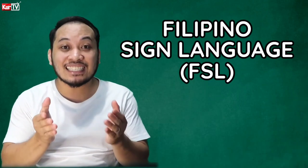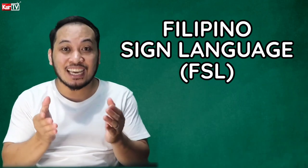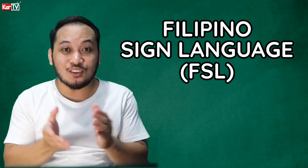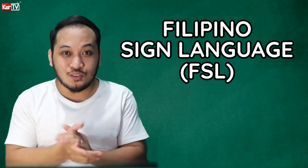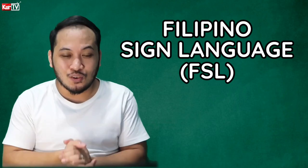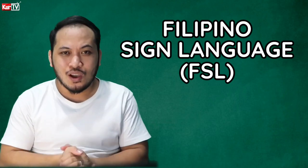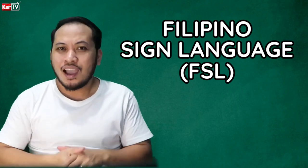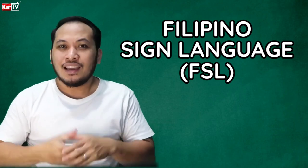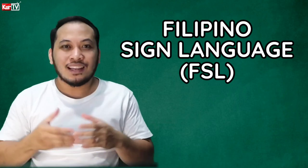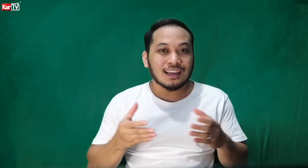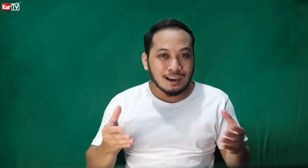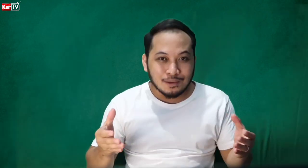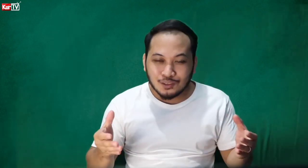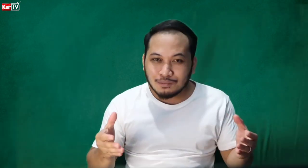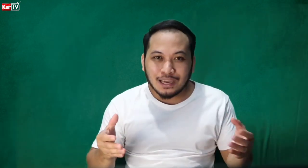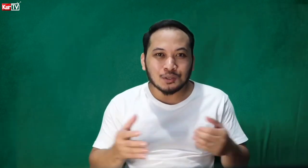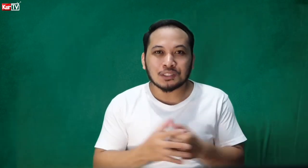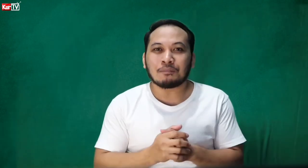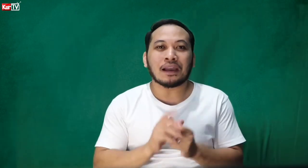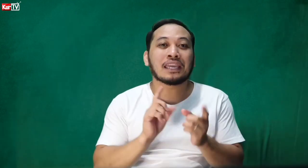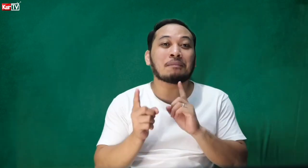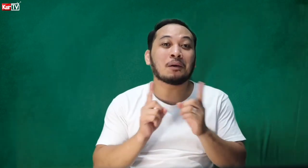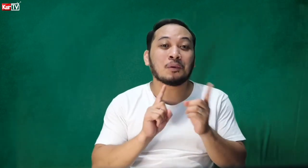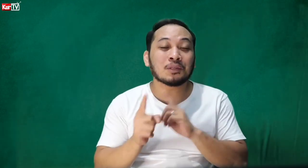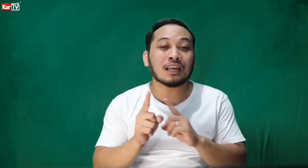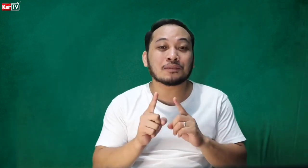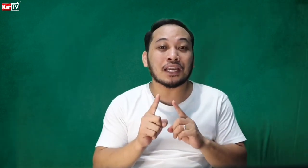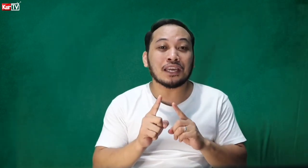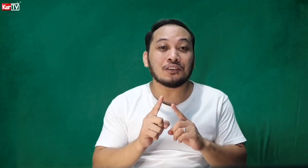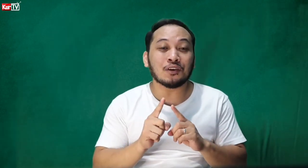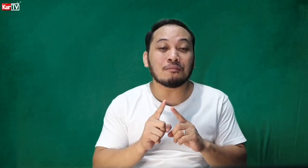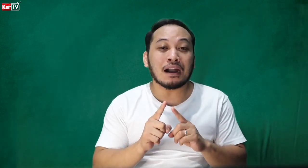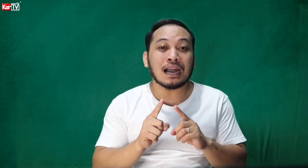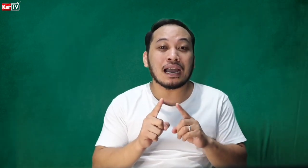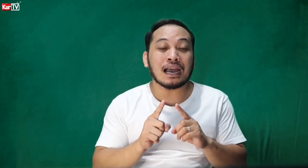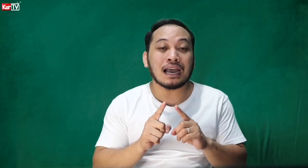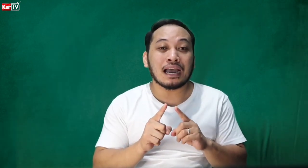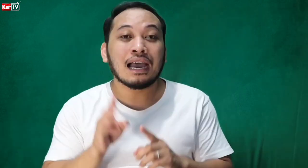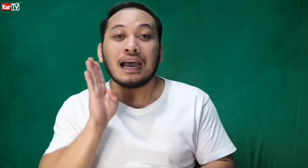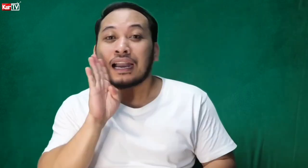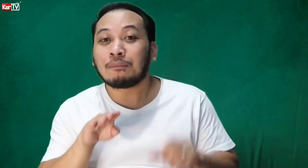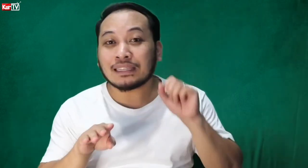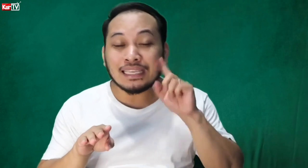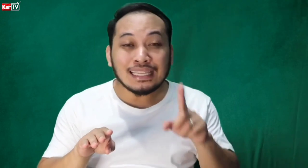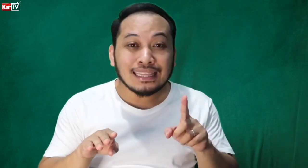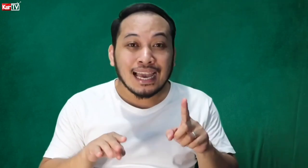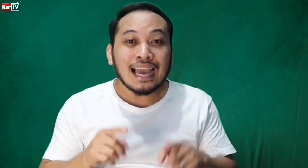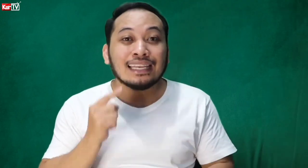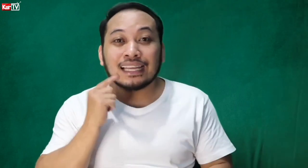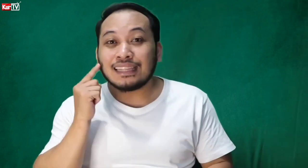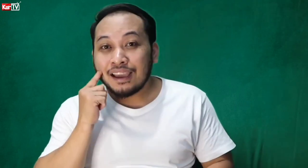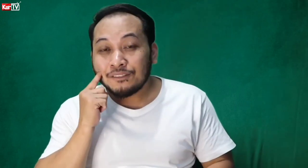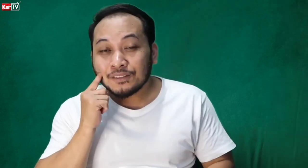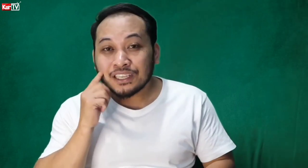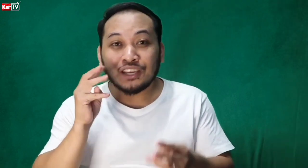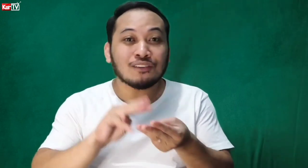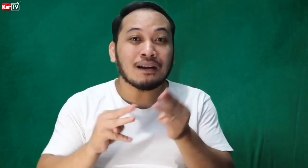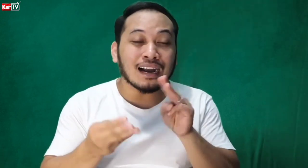sa inyo? Naggamit nyo na ba ito sa pakikipag-usap sa inyong mga kapatid na deaf, sa inyong mga